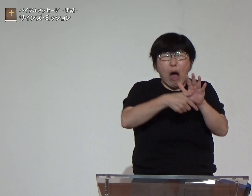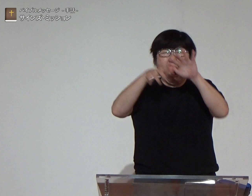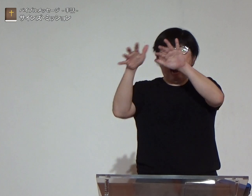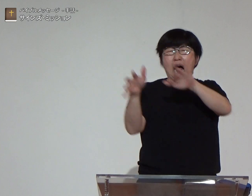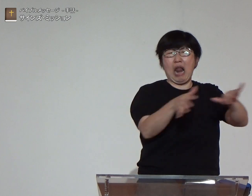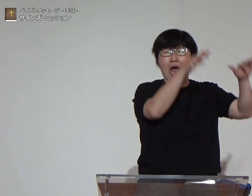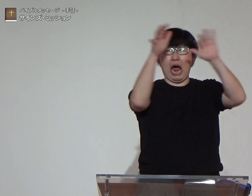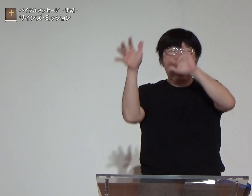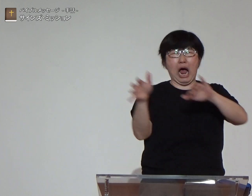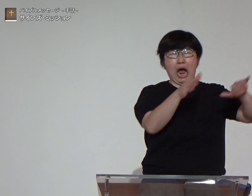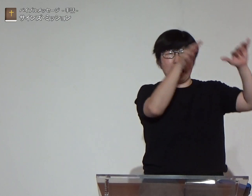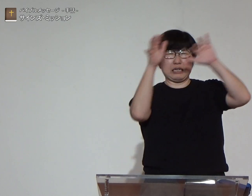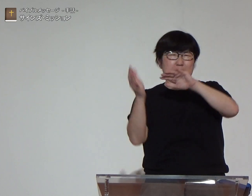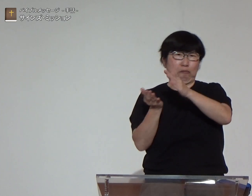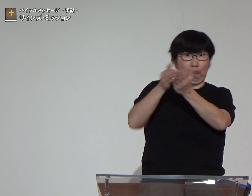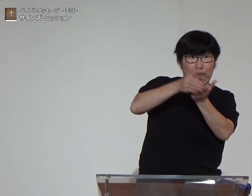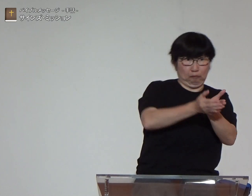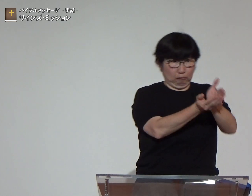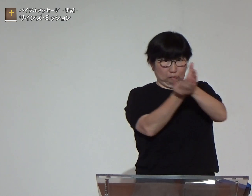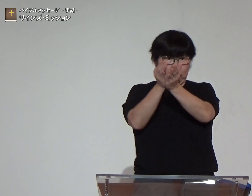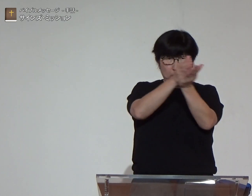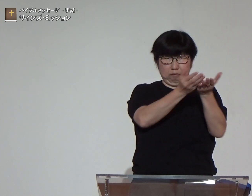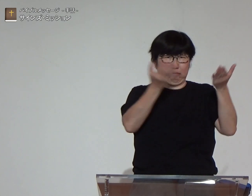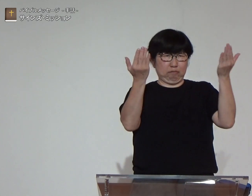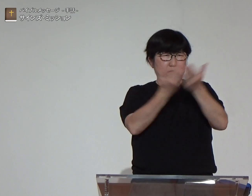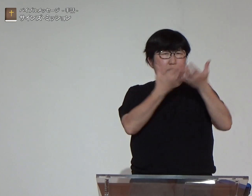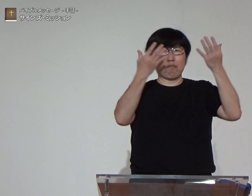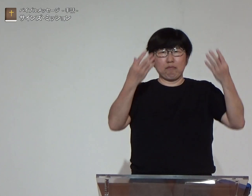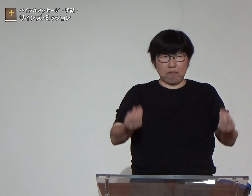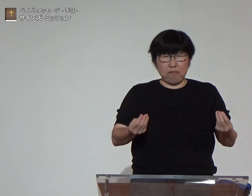船が進んで行く中で大嵐が起こり